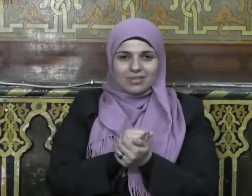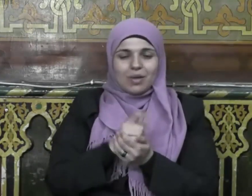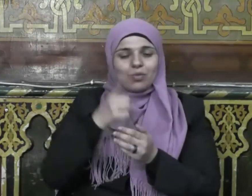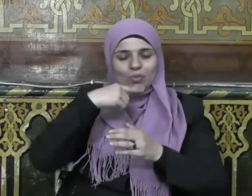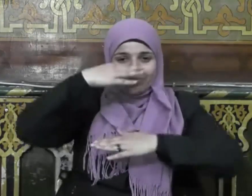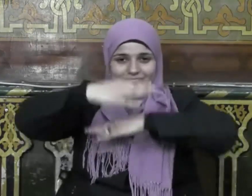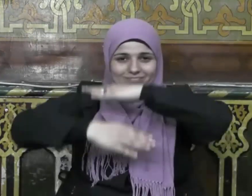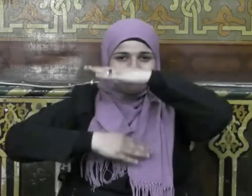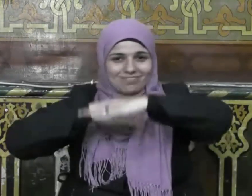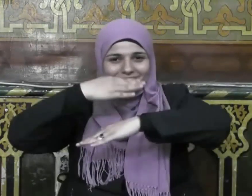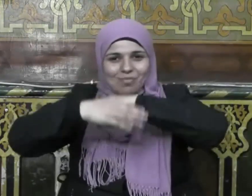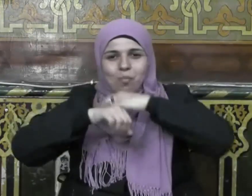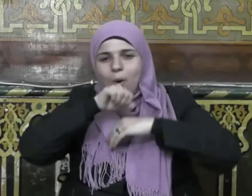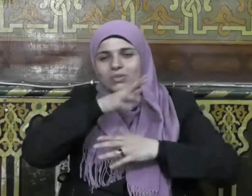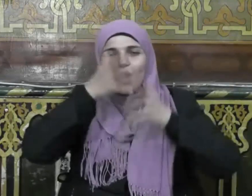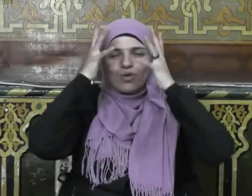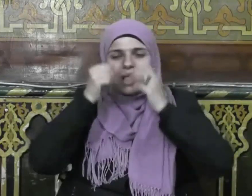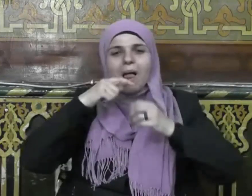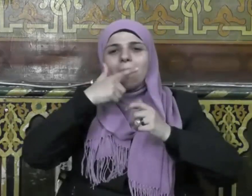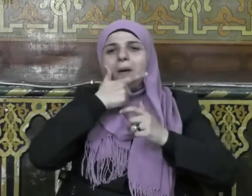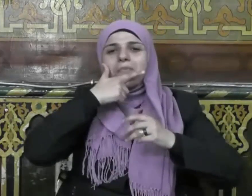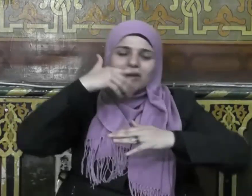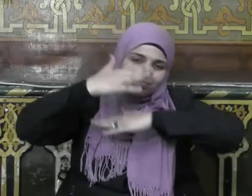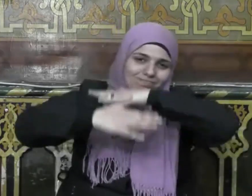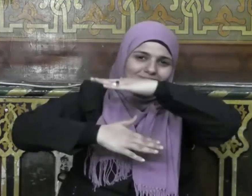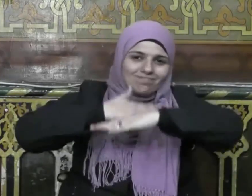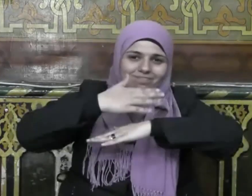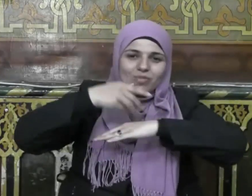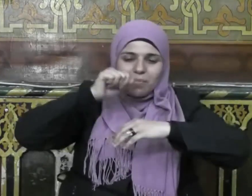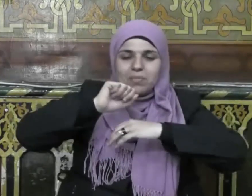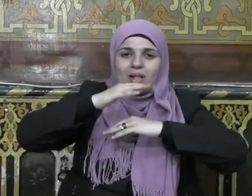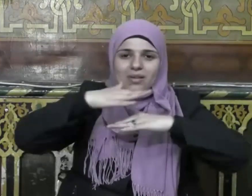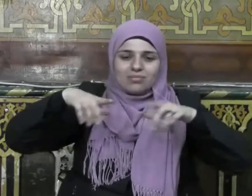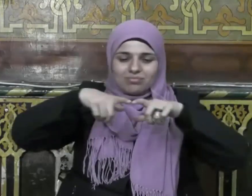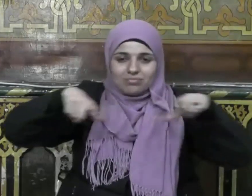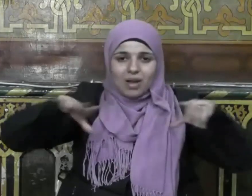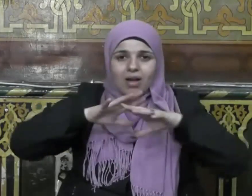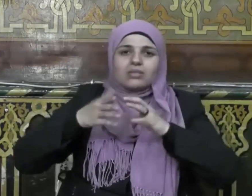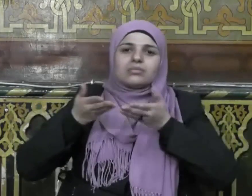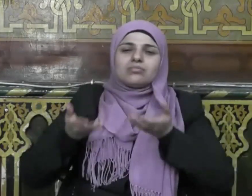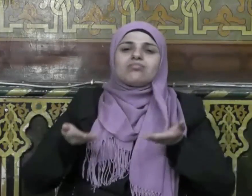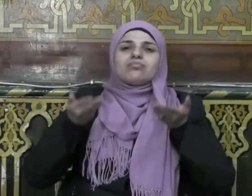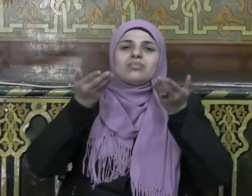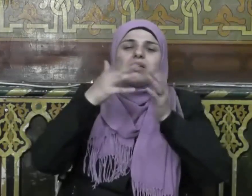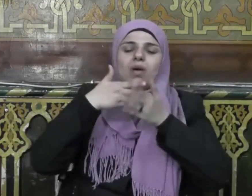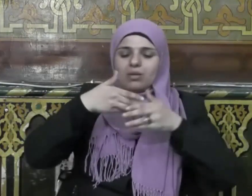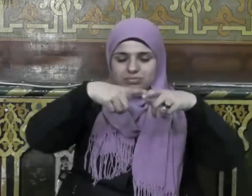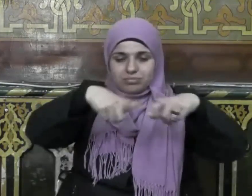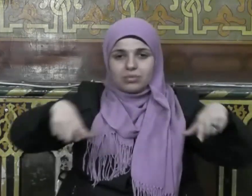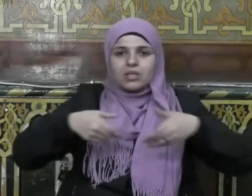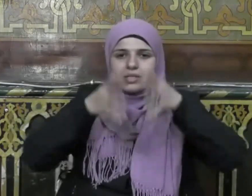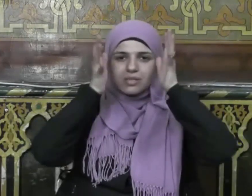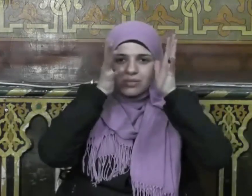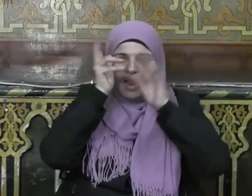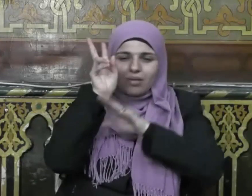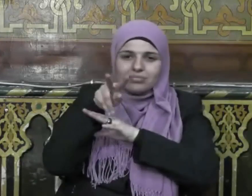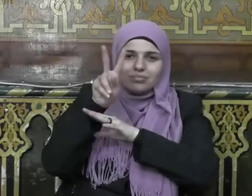كفنه النبي صلى الله عليه وسلم في جبته ثم قدمه فصلى عليه فكان